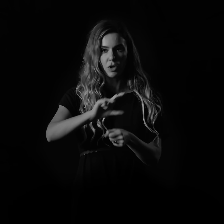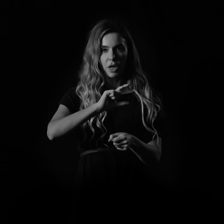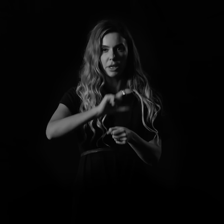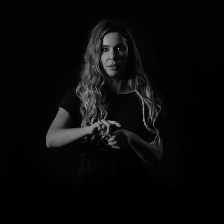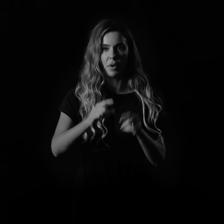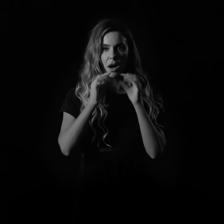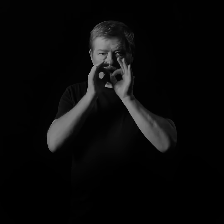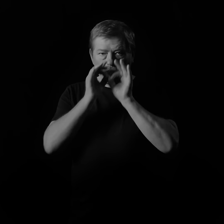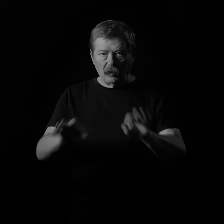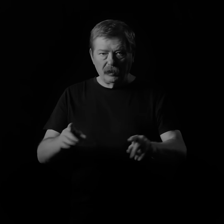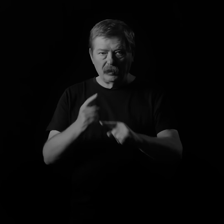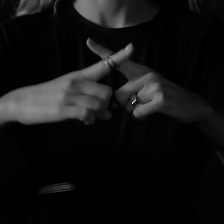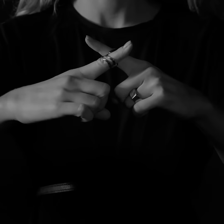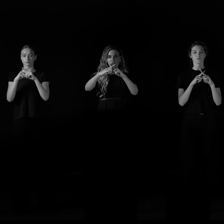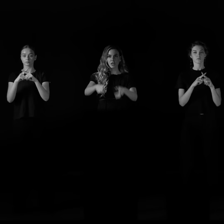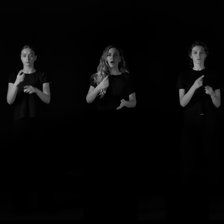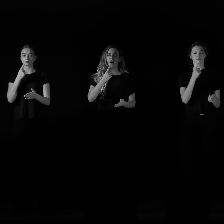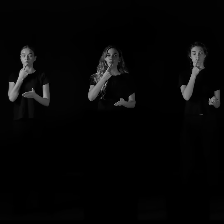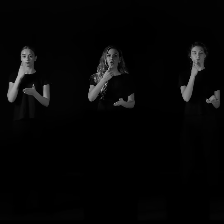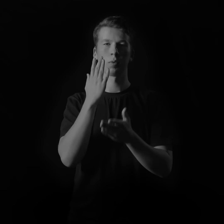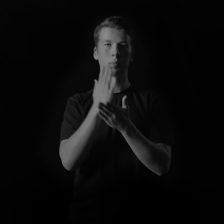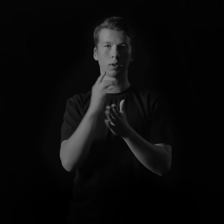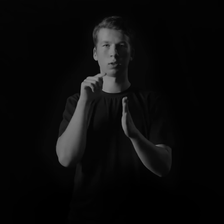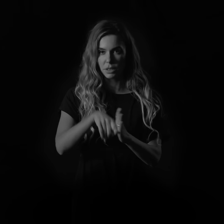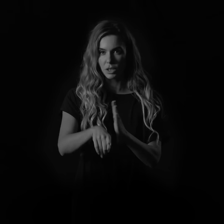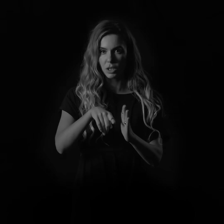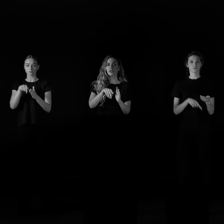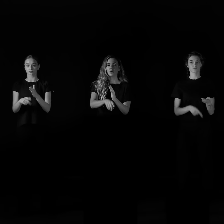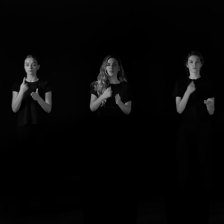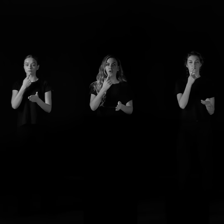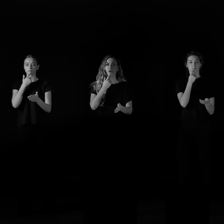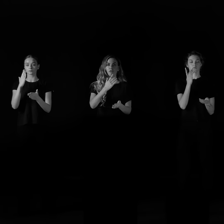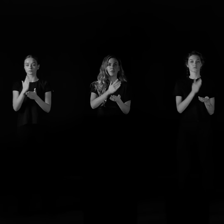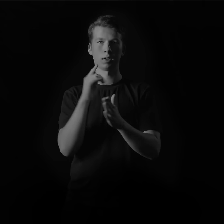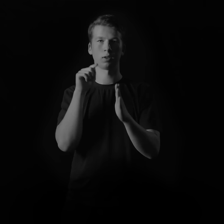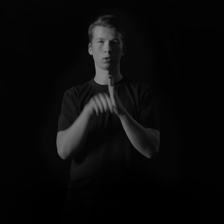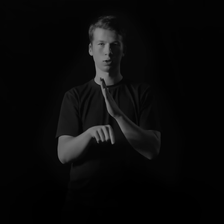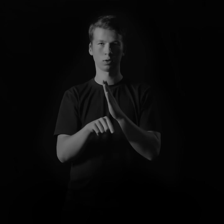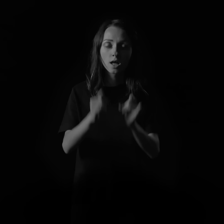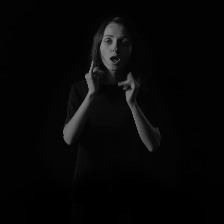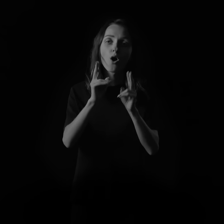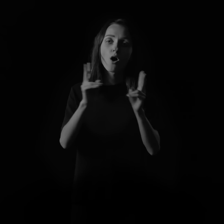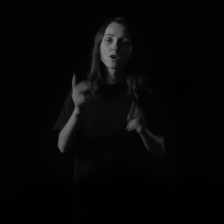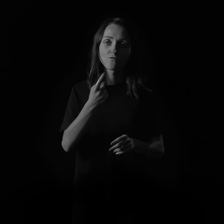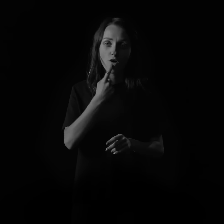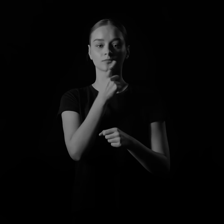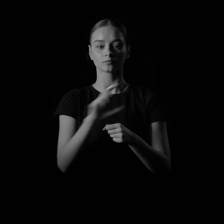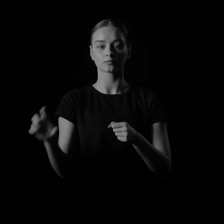зброя, нема в мене пробачення Мова має значення, мова має значення Для когось вона